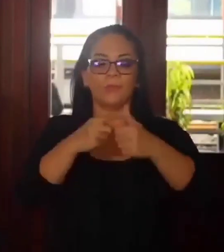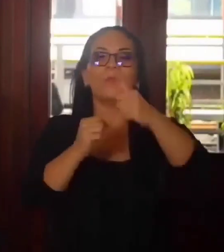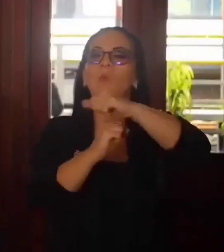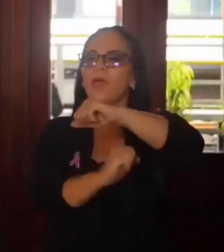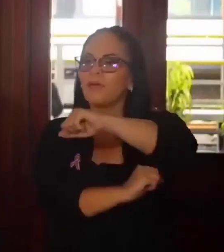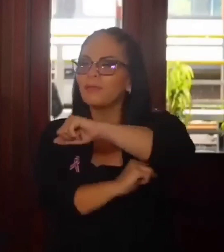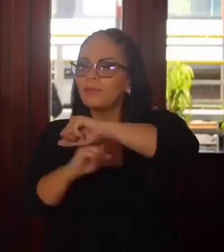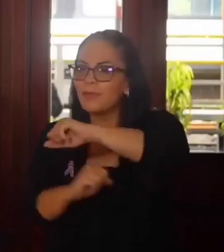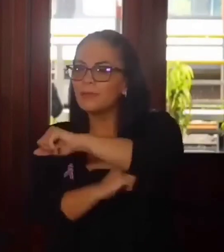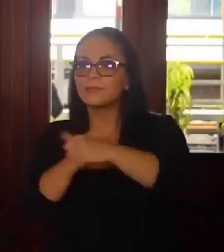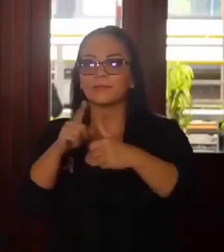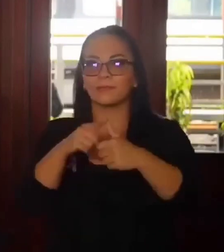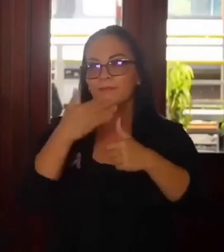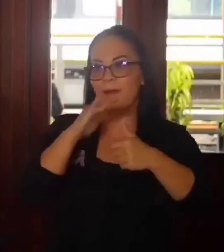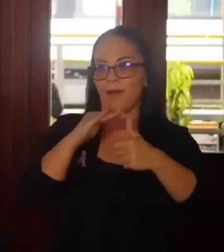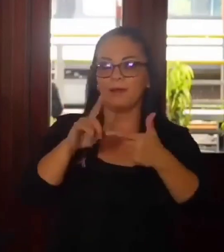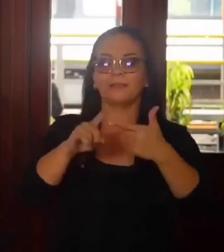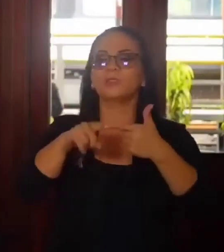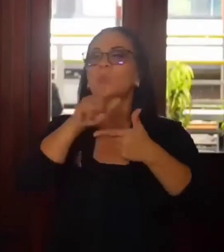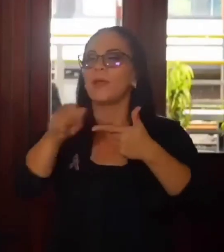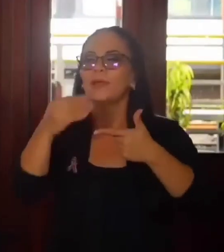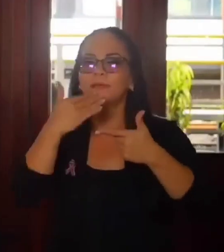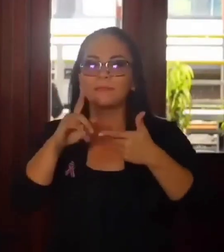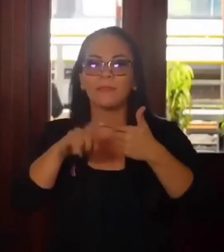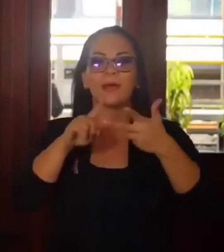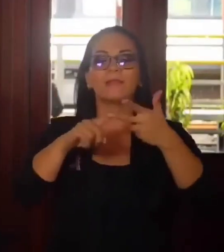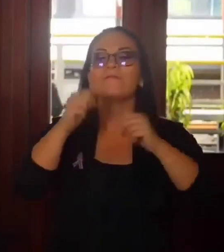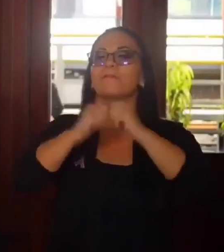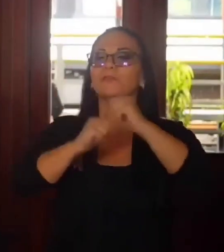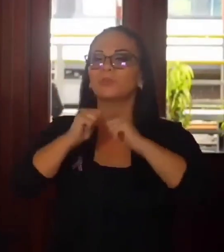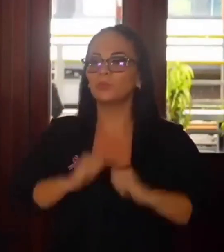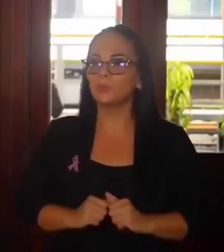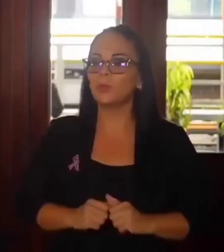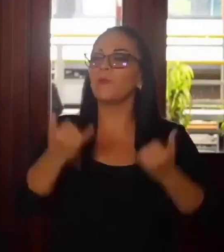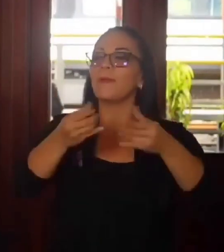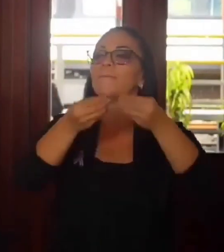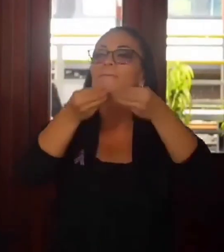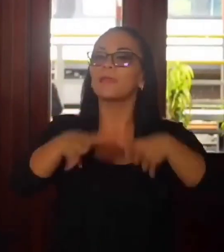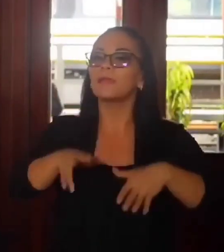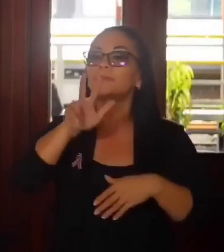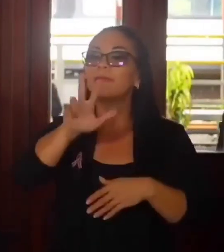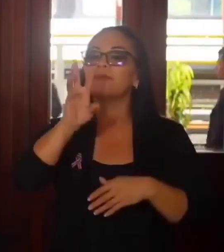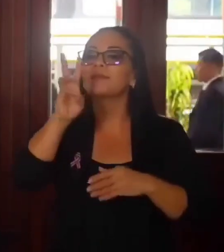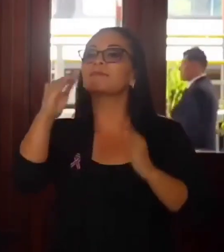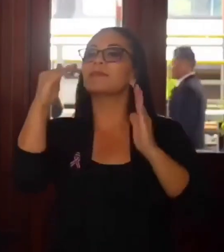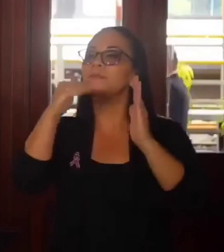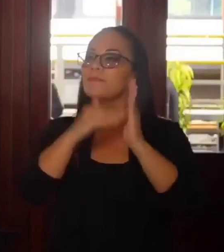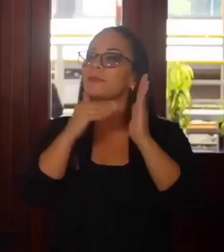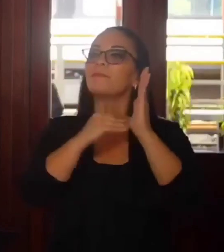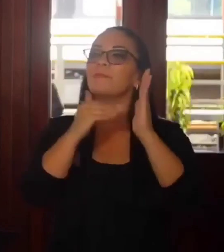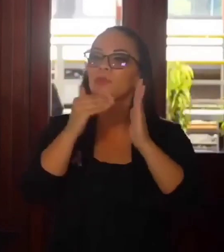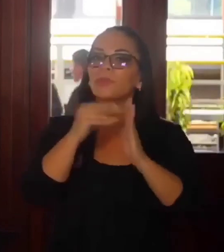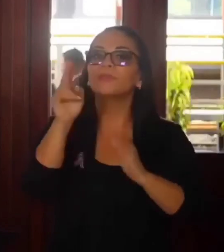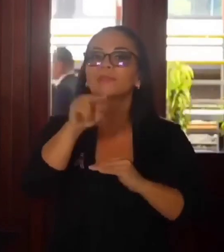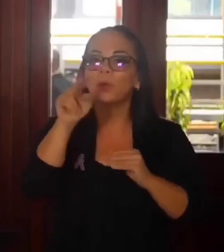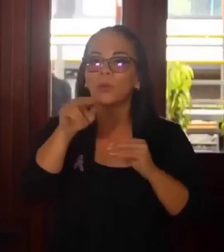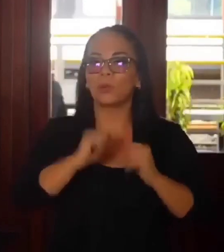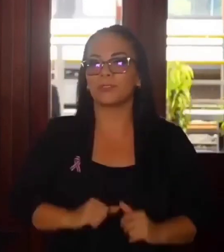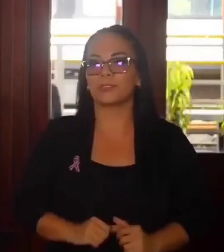escuelas, la infraestructura, pierdan 36 mil millones de colones